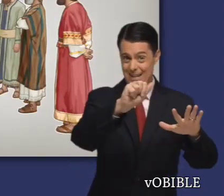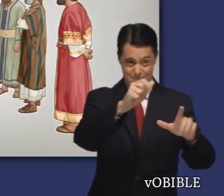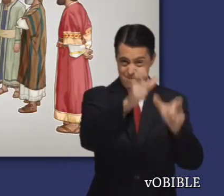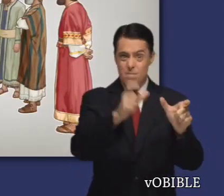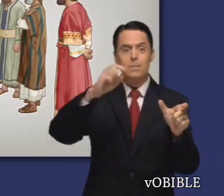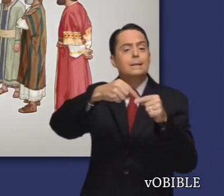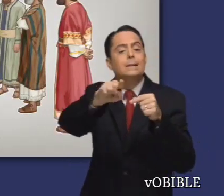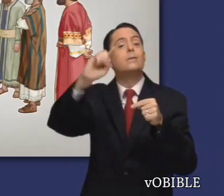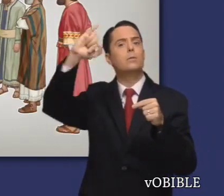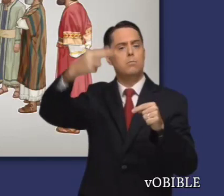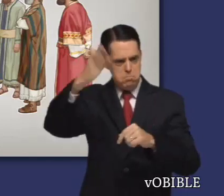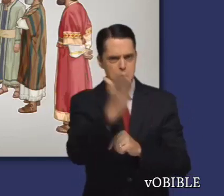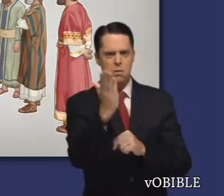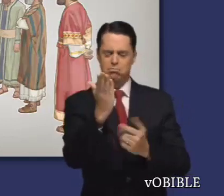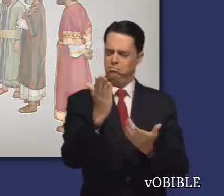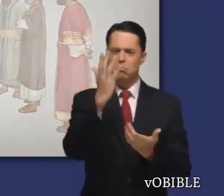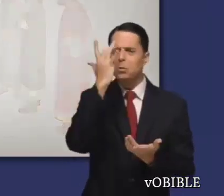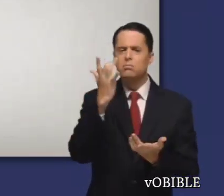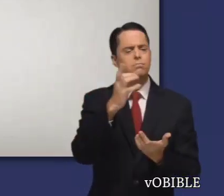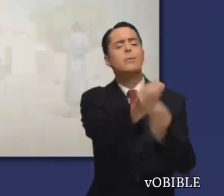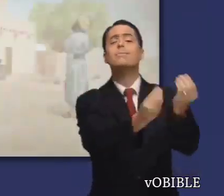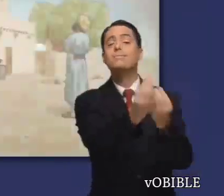juicio de Jehová se acerca con rapidez.